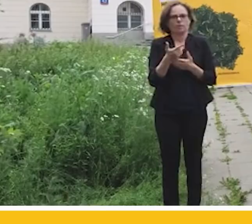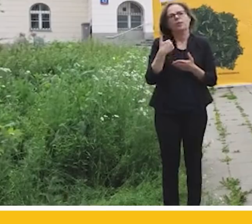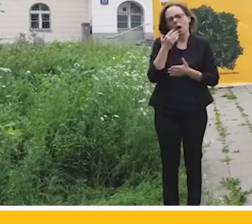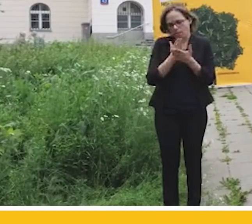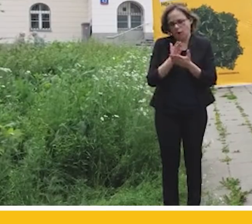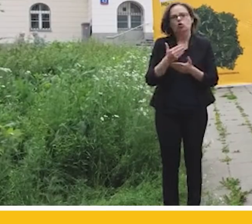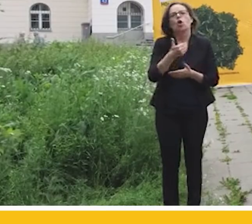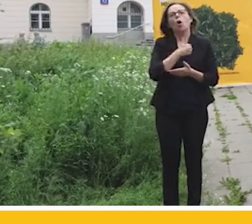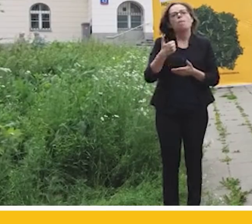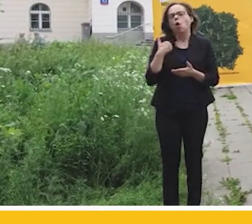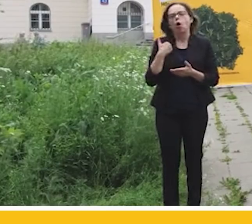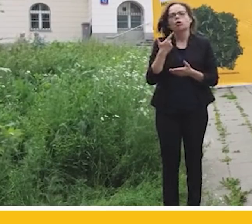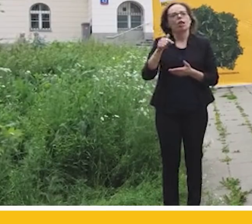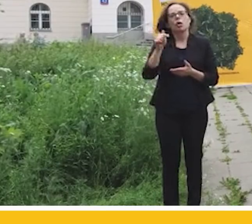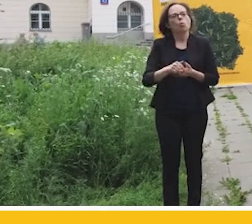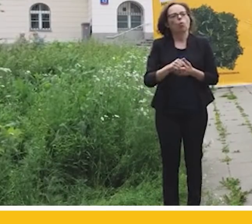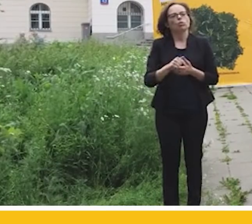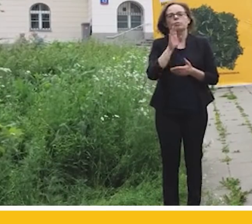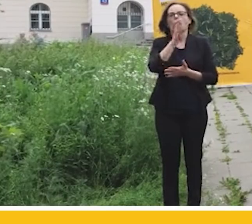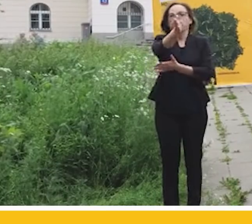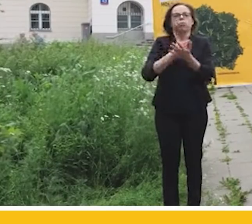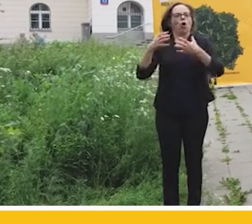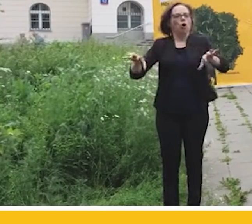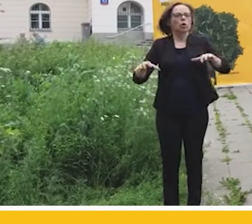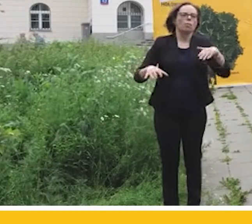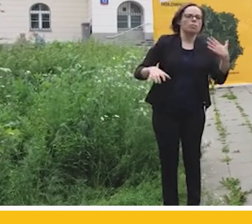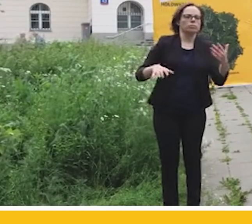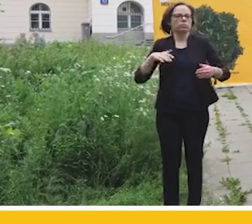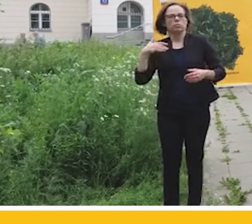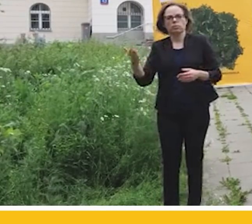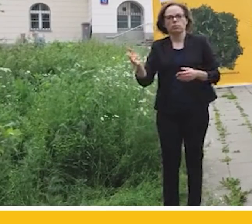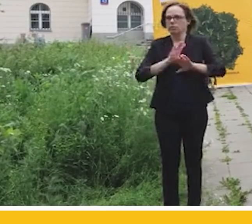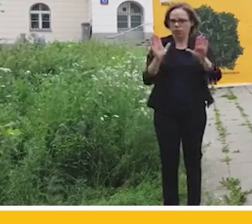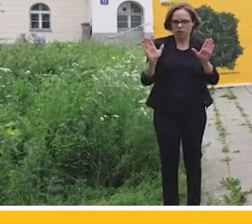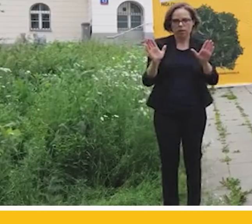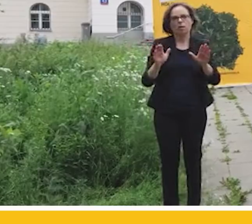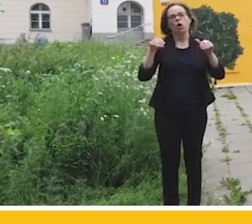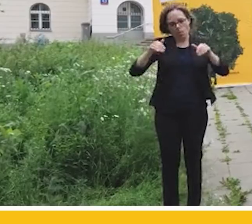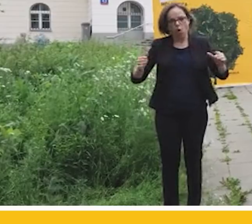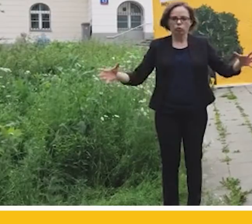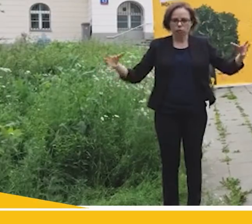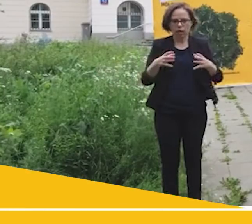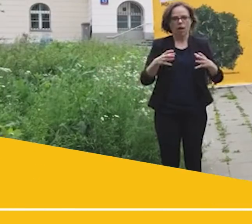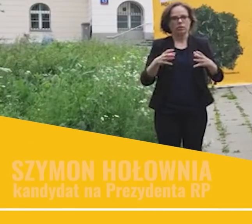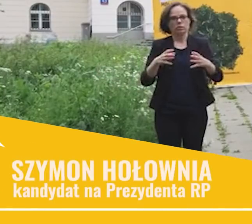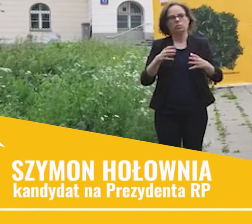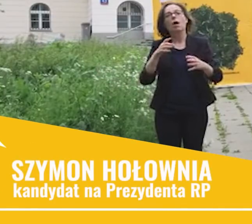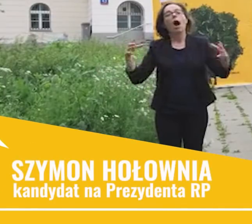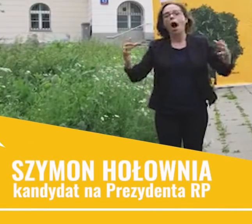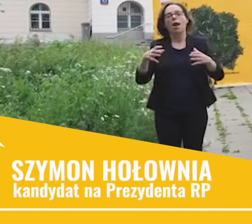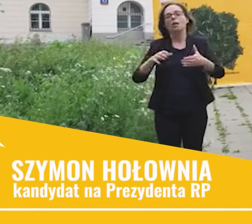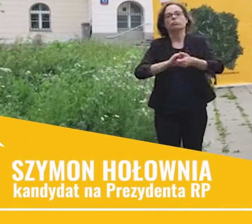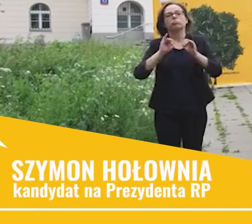Polska nie zjednoczonej prawicy versus zjednoczonej opozycji, tylko zjednoczona Polska, a zjednoczona na gruncie pragmatyzmu. Że jeżeli my naprawdę